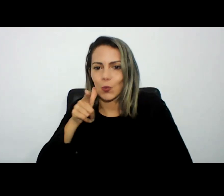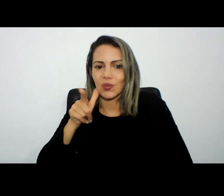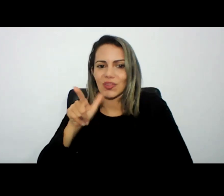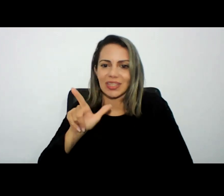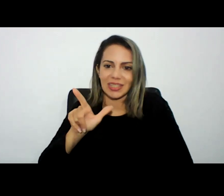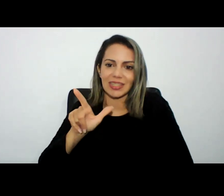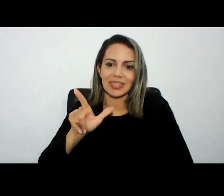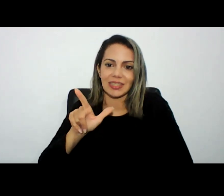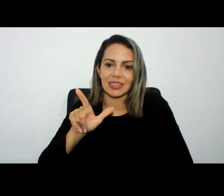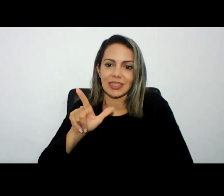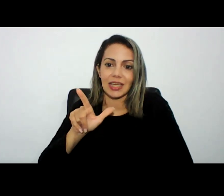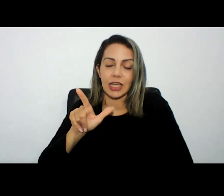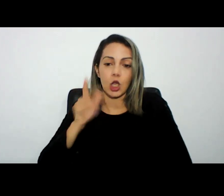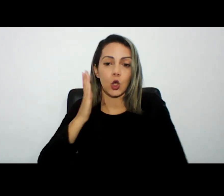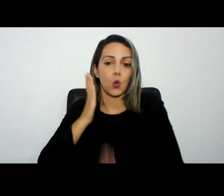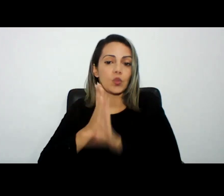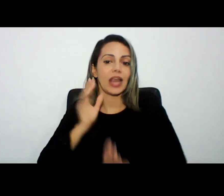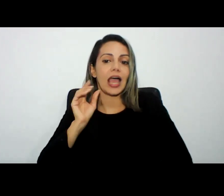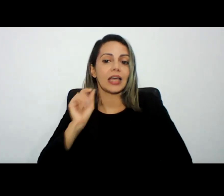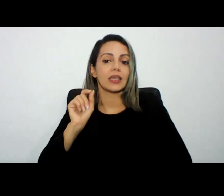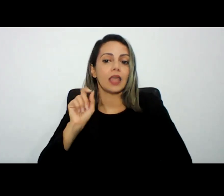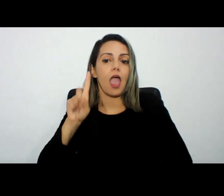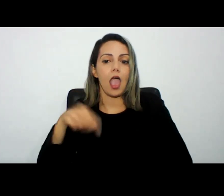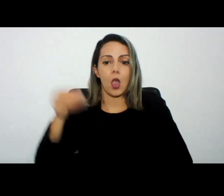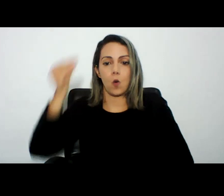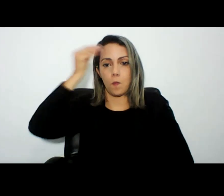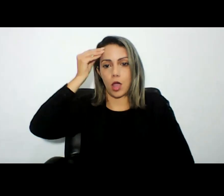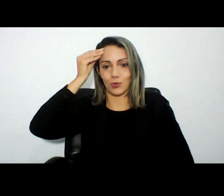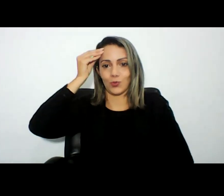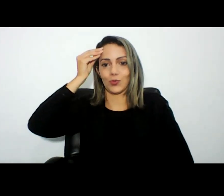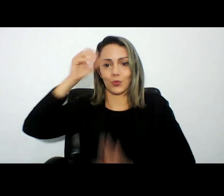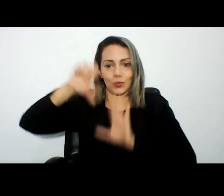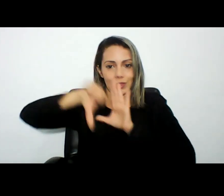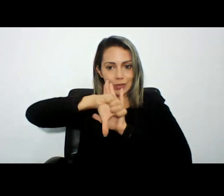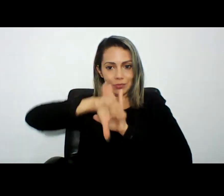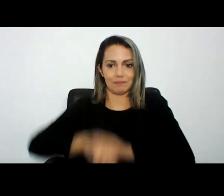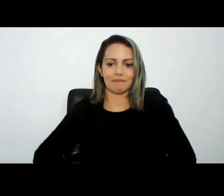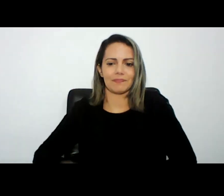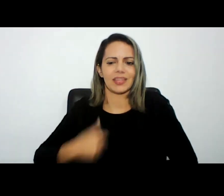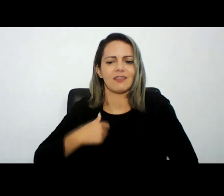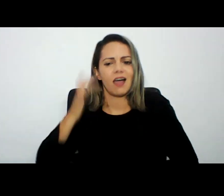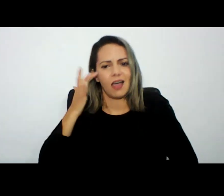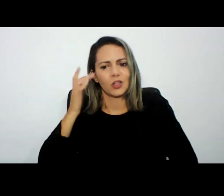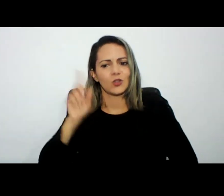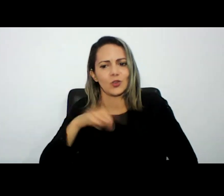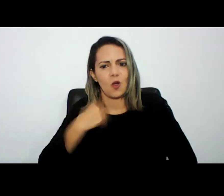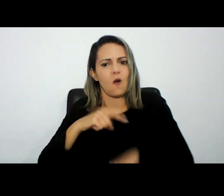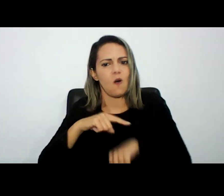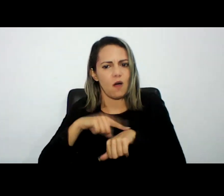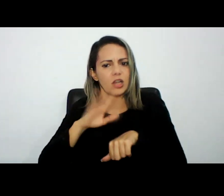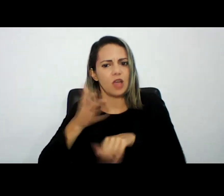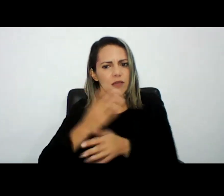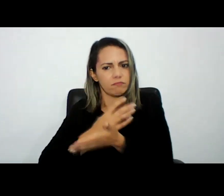quem foi que cometeu aquele crime então eu sei que a gente já deve estar estourando muito mais o tempo do que